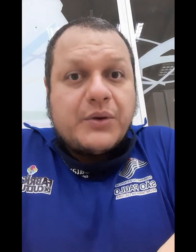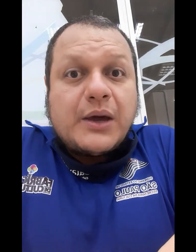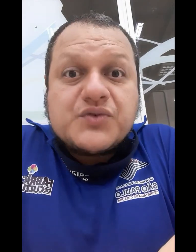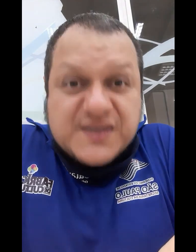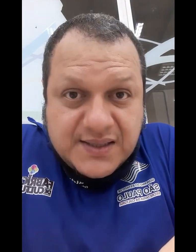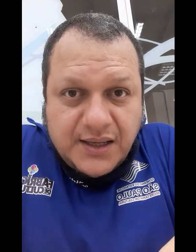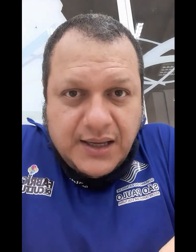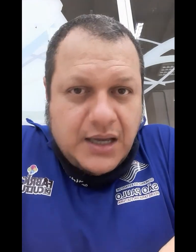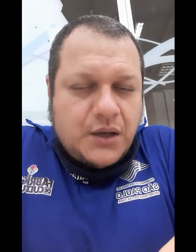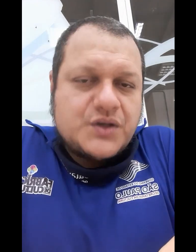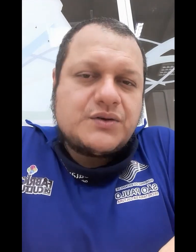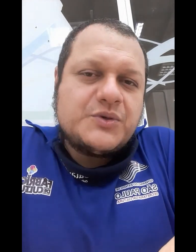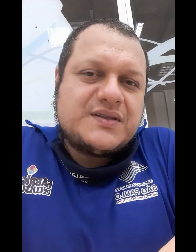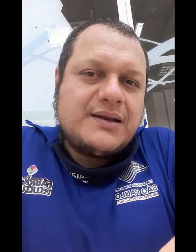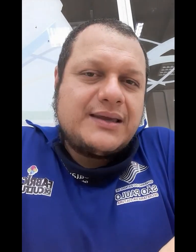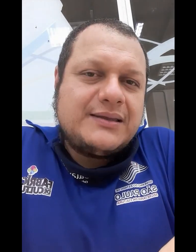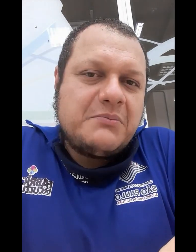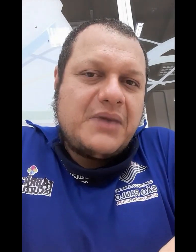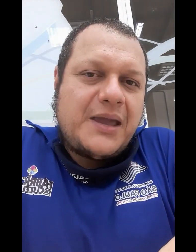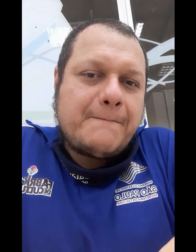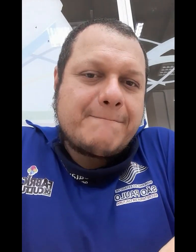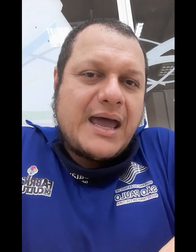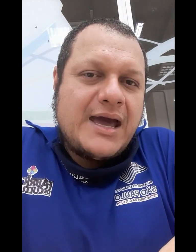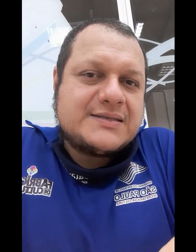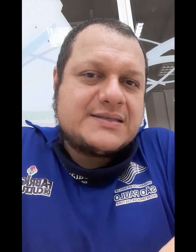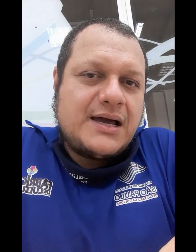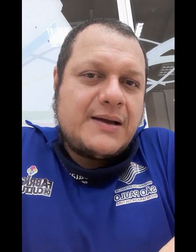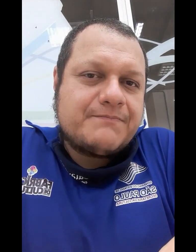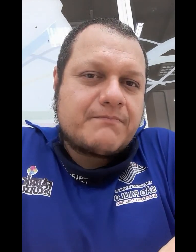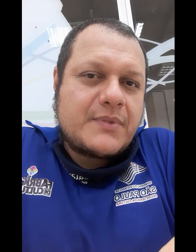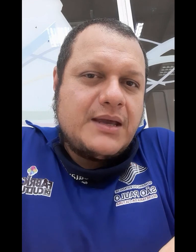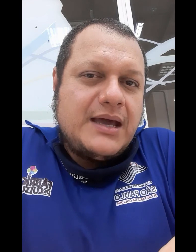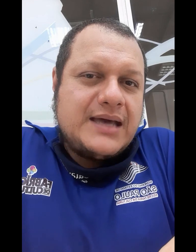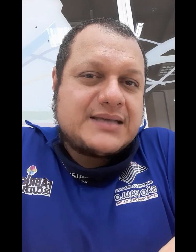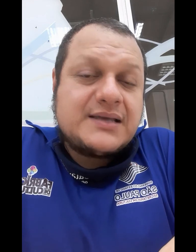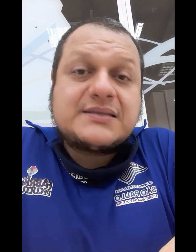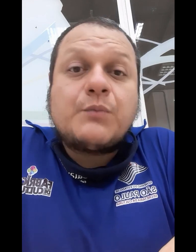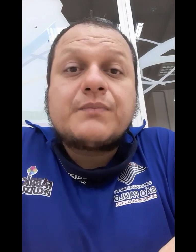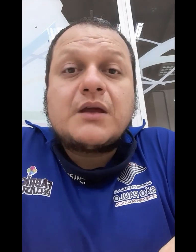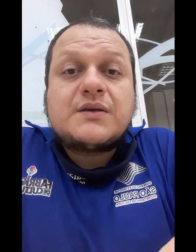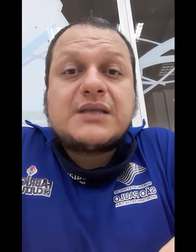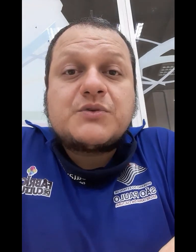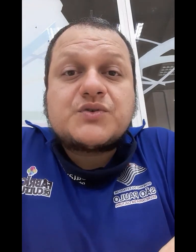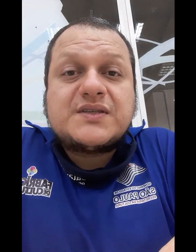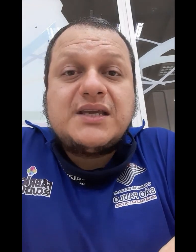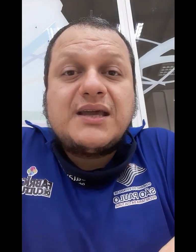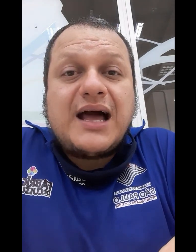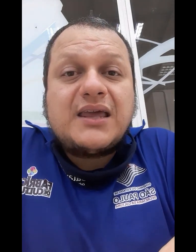que é o C, nós vamos ter aqui também essa questão. Essa questão. Nós temos o C aqui,